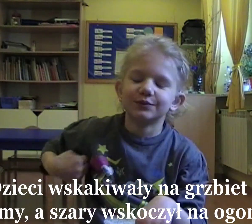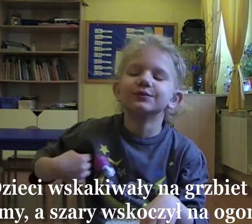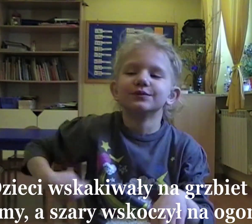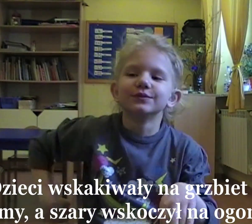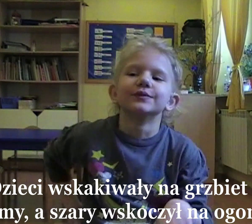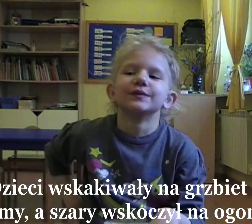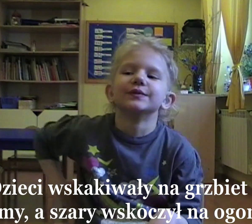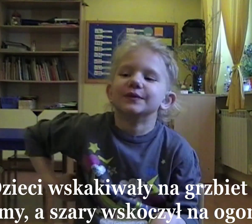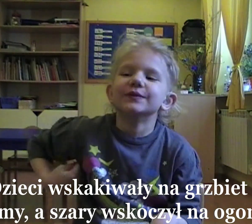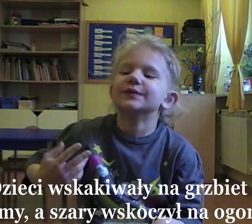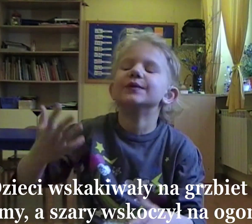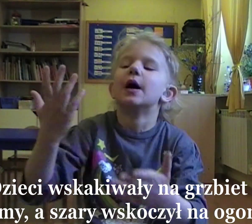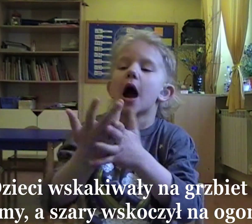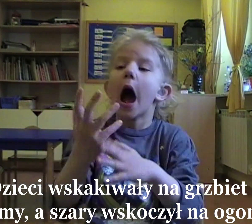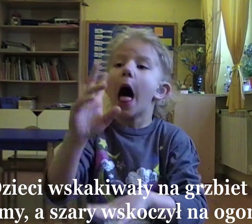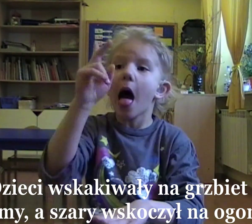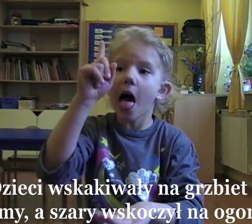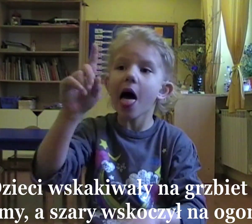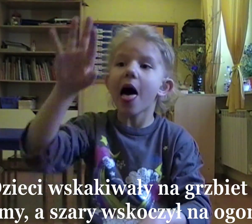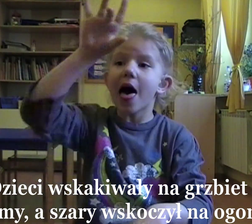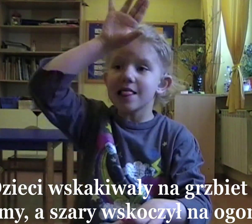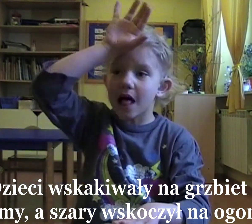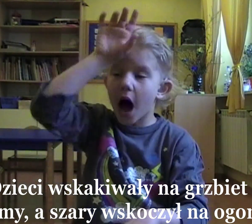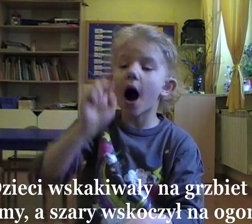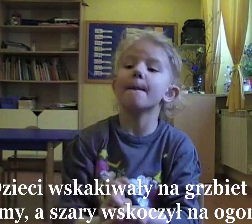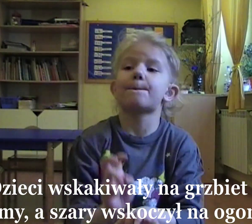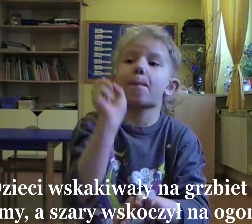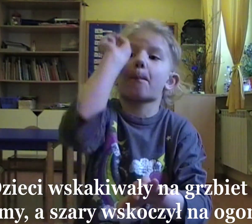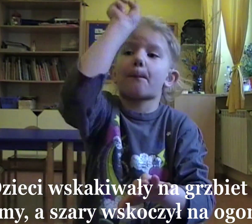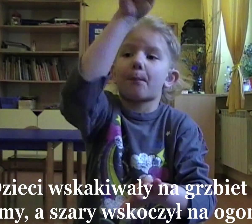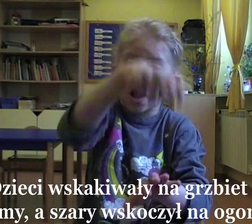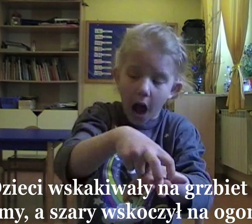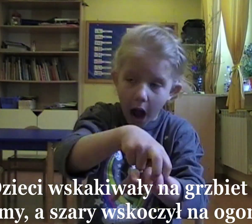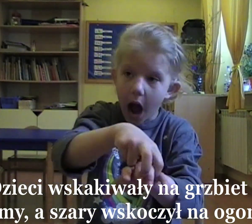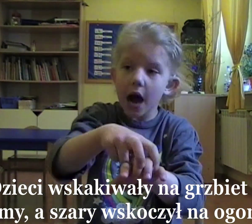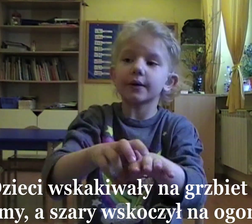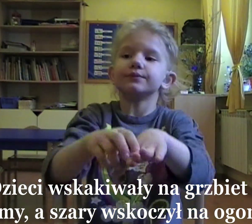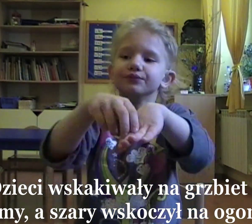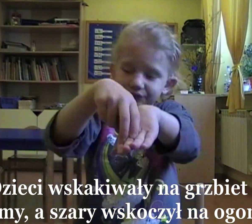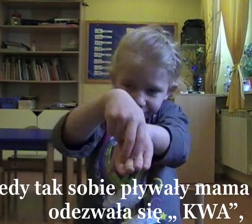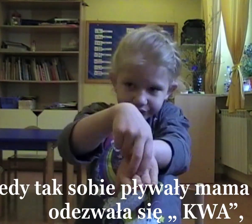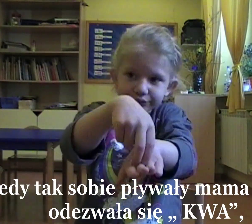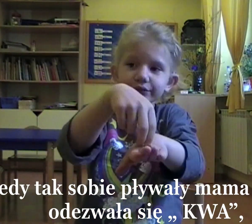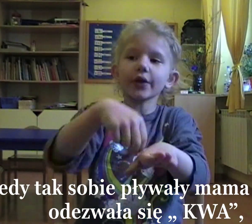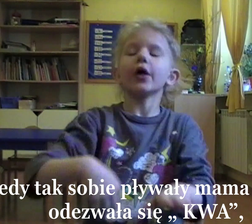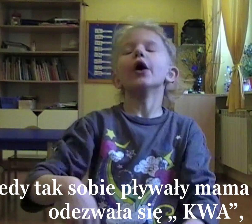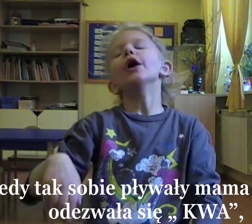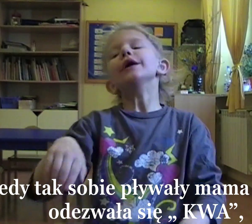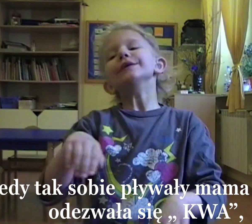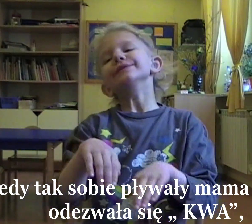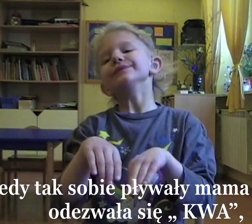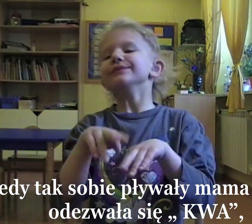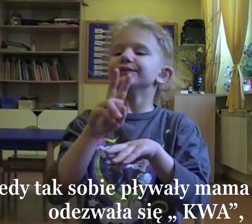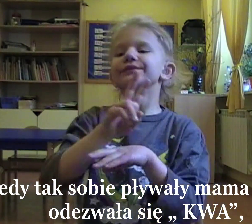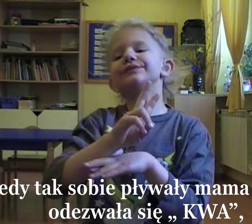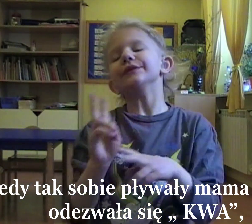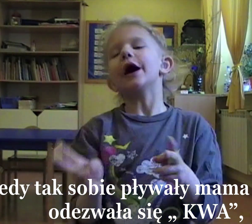Dzieci skakiwały na grzbiet swojej mamy, a szary skoczył na ogon mamy. Kiedy tak sobie